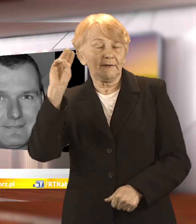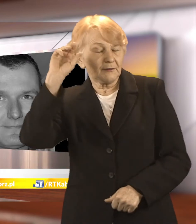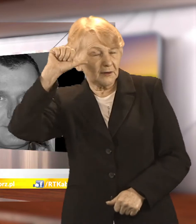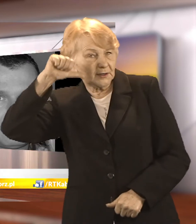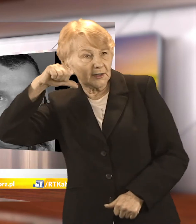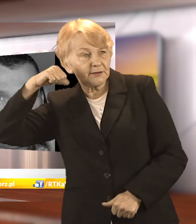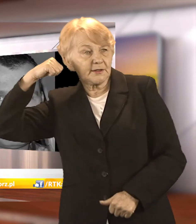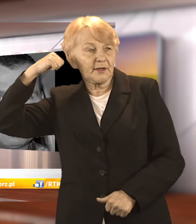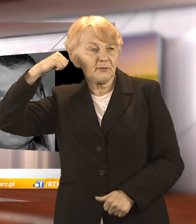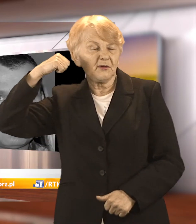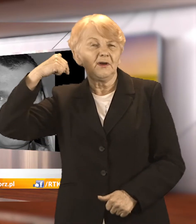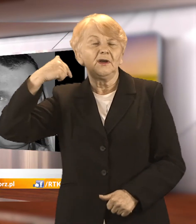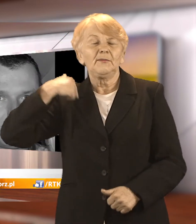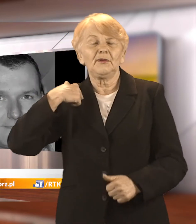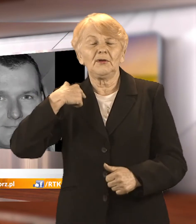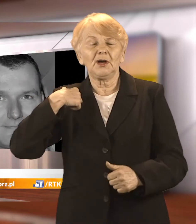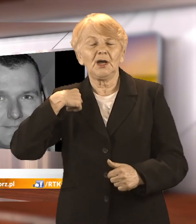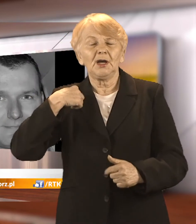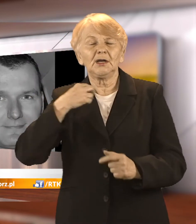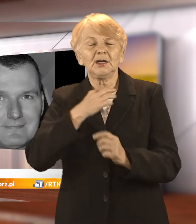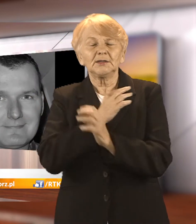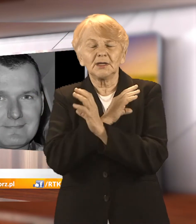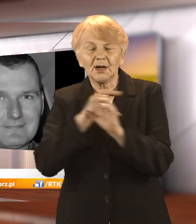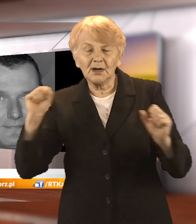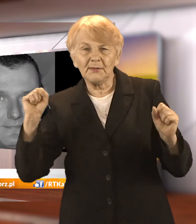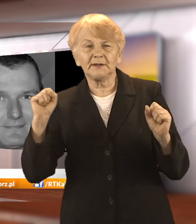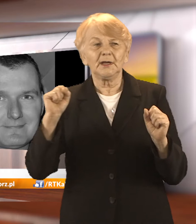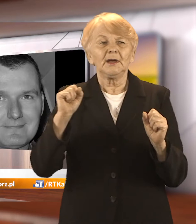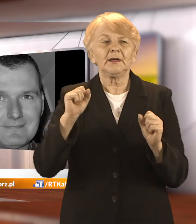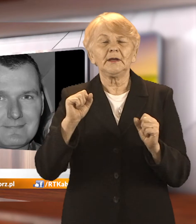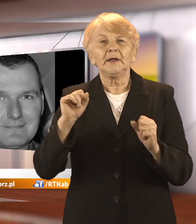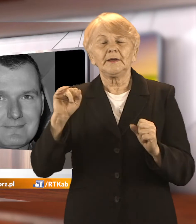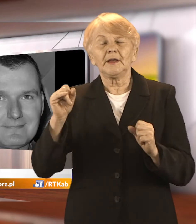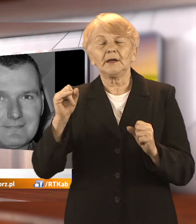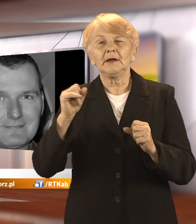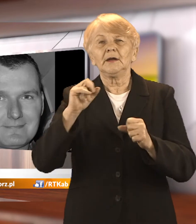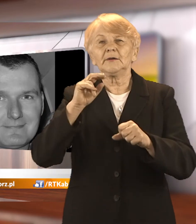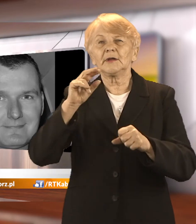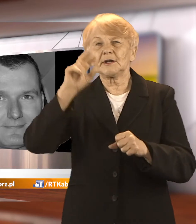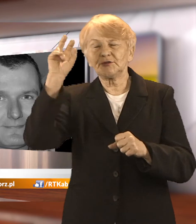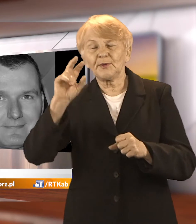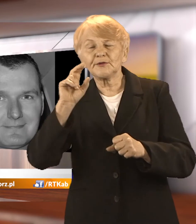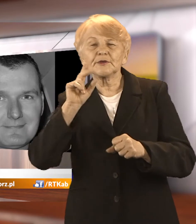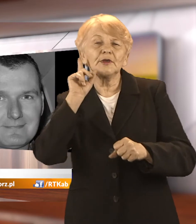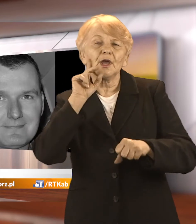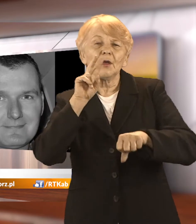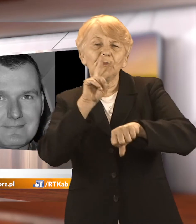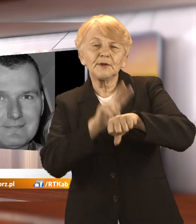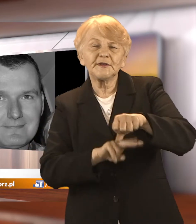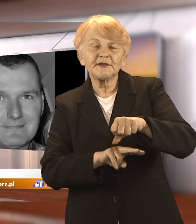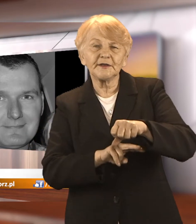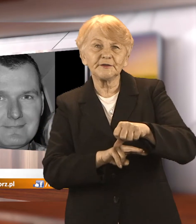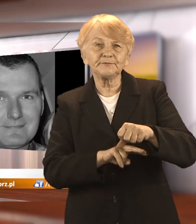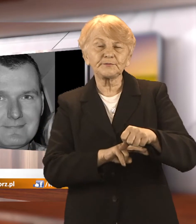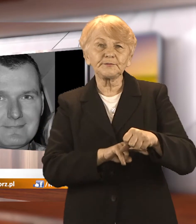ulicy Chełmońskiego doszło do tragedii podczas prowadzonych czynności w trakcie interwencji. Funkcjonariusz raciborskiej policji, aspirant Michał Kędzierski